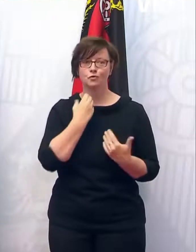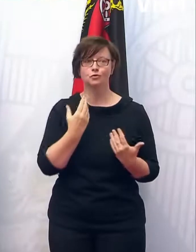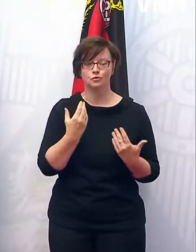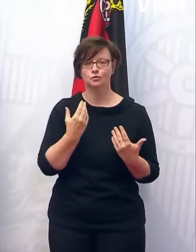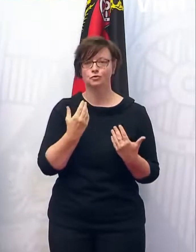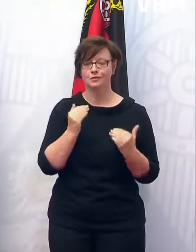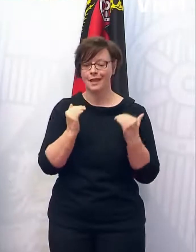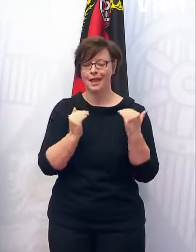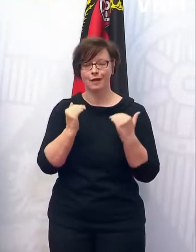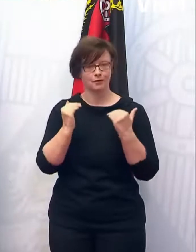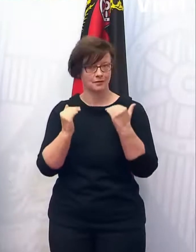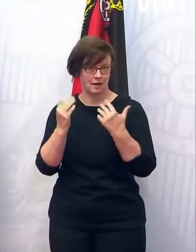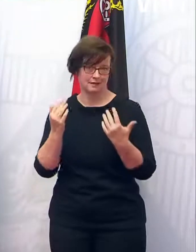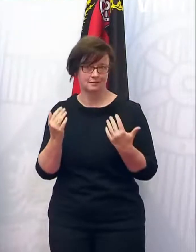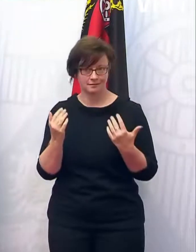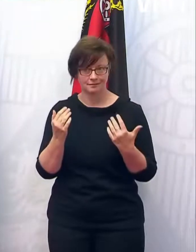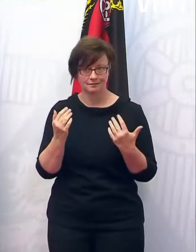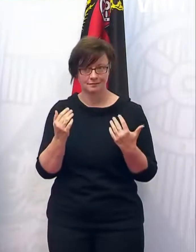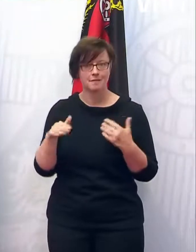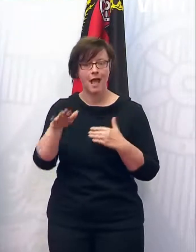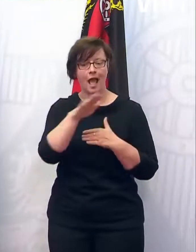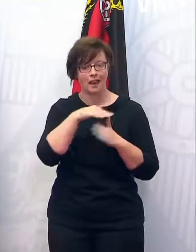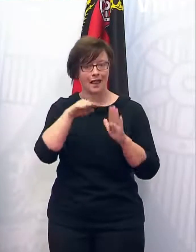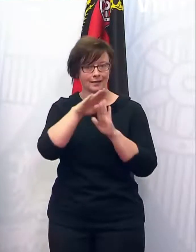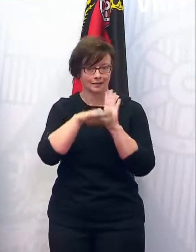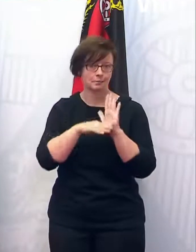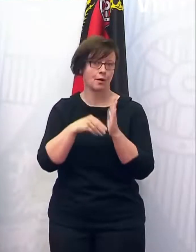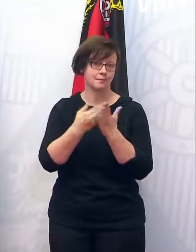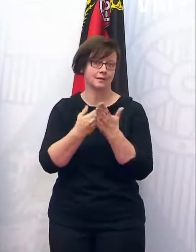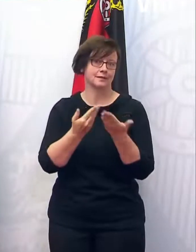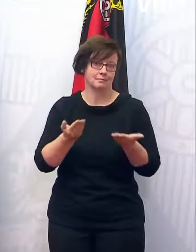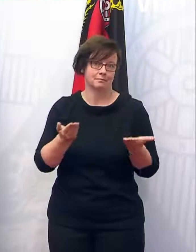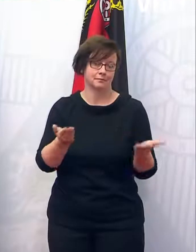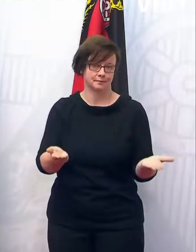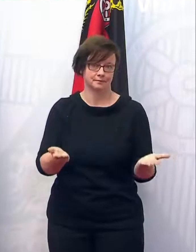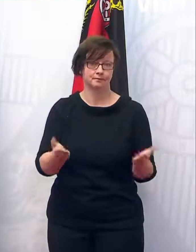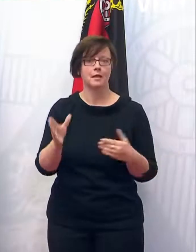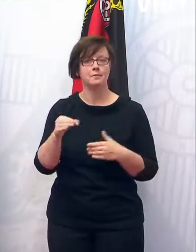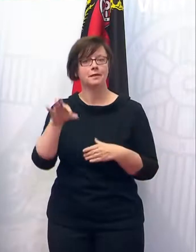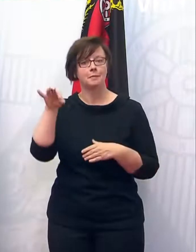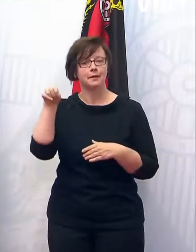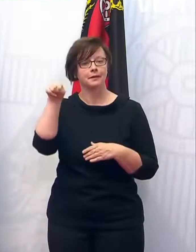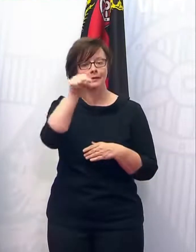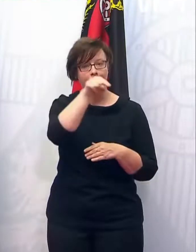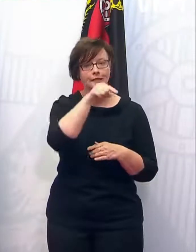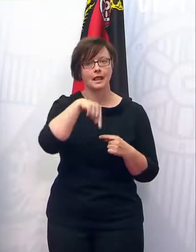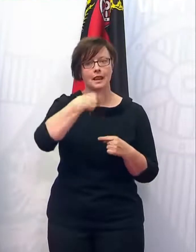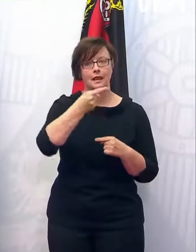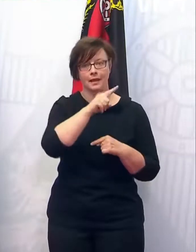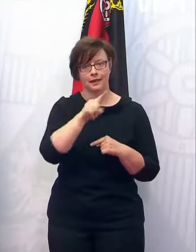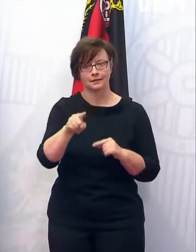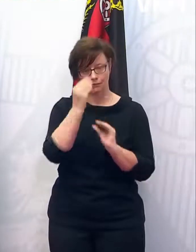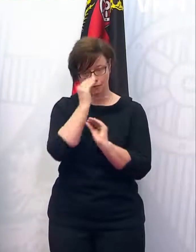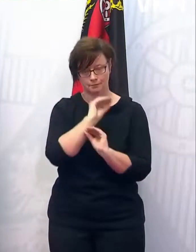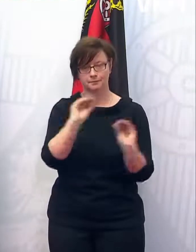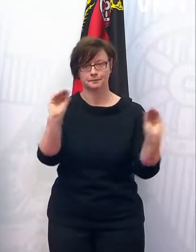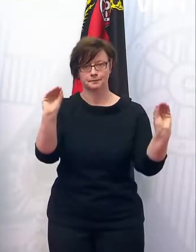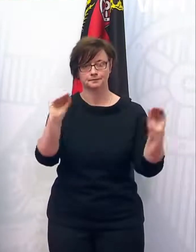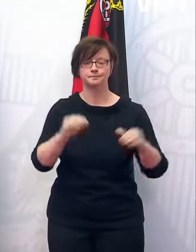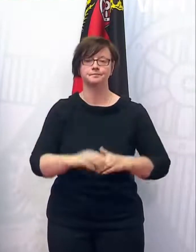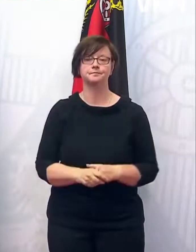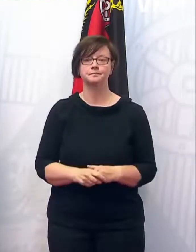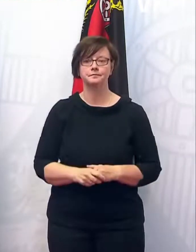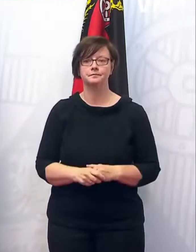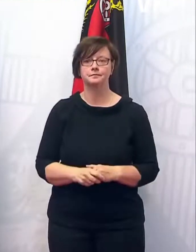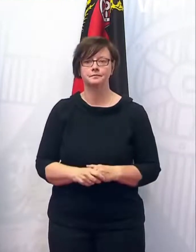ausgleiten im Sinne von einem Landesprogramm. Und das werden wir dann gemeinsam mit den Ministerinnen in der nächsten Woche an dieser Stelle dann